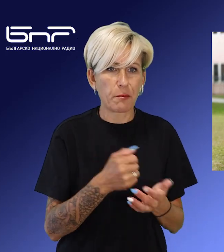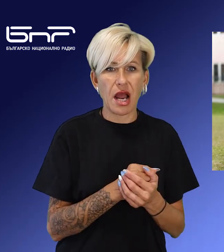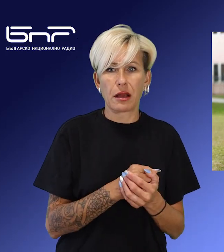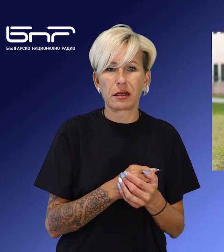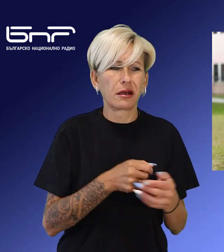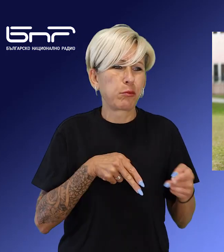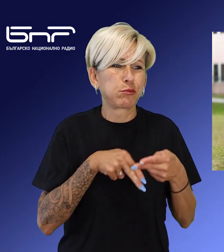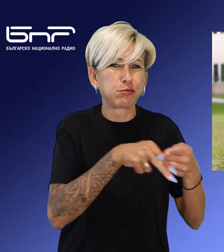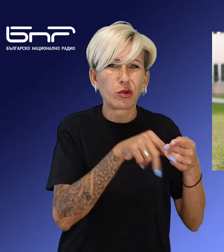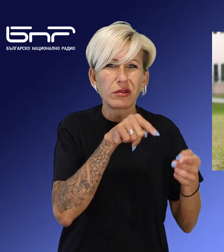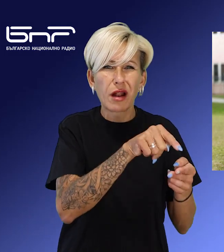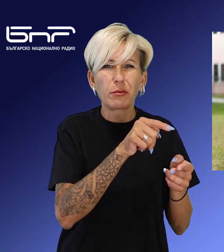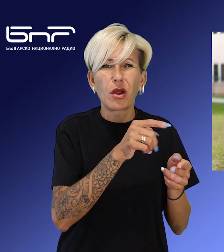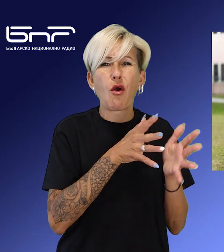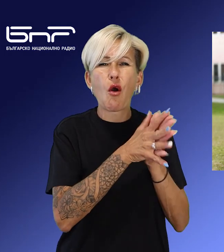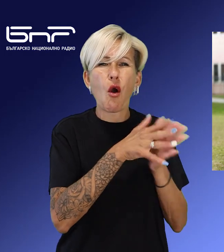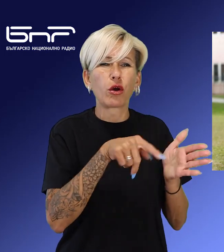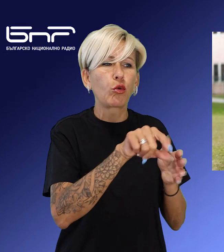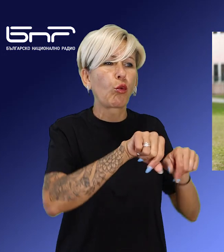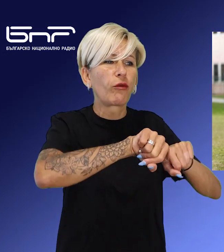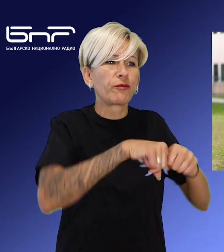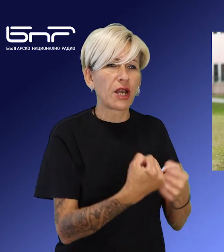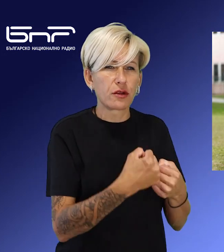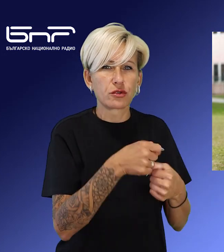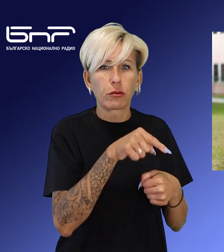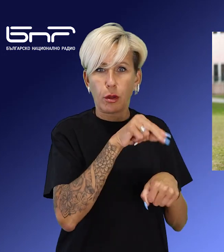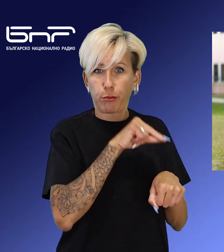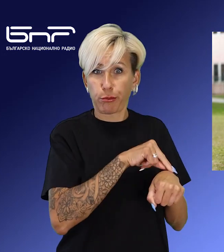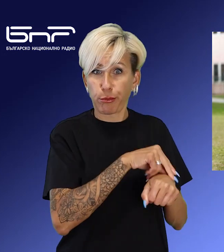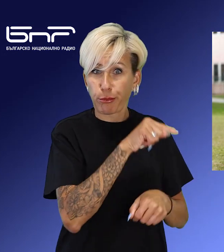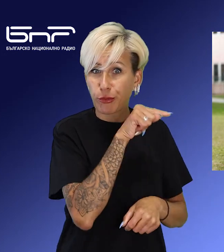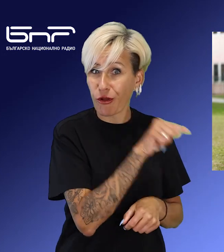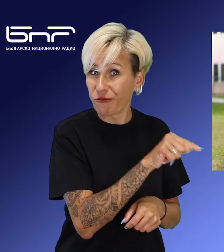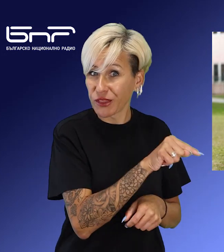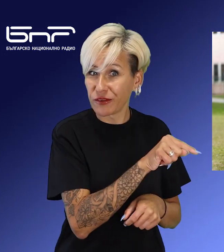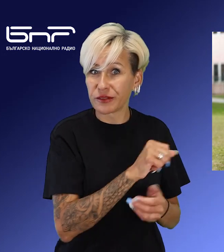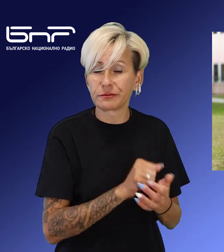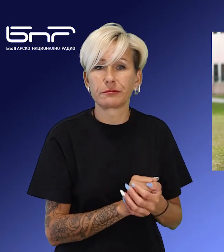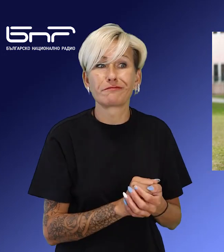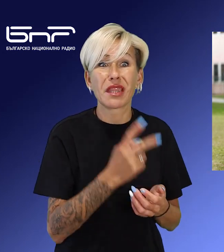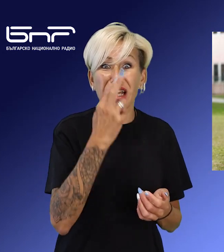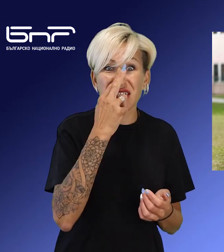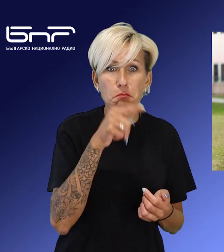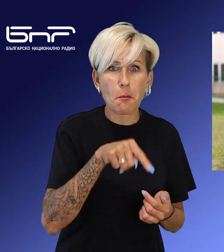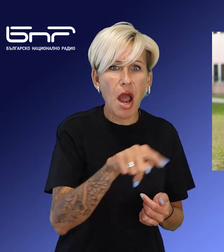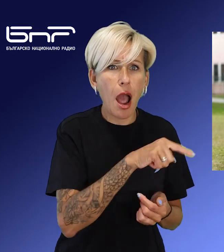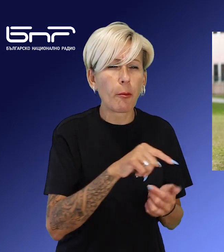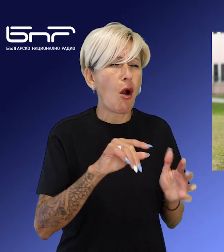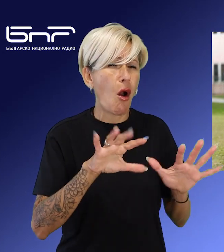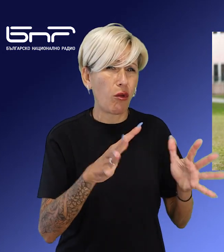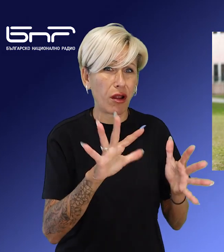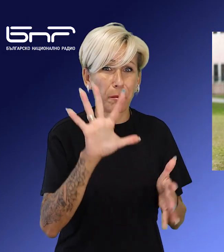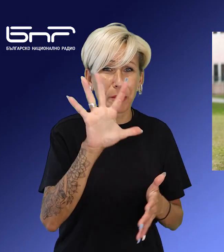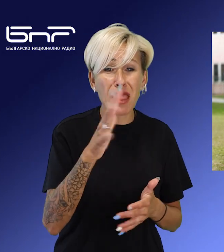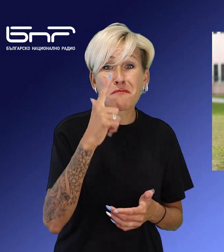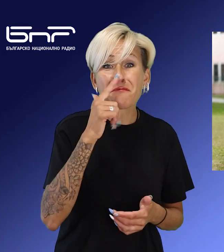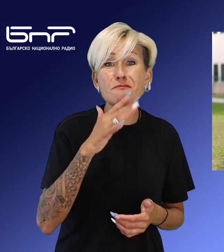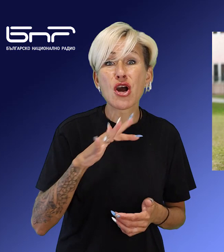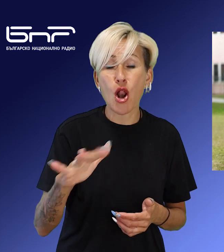с увреждания, е разбита от Пловдивската полиция и прокуратурата. Измамите са на стойност над 5 милиона лева. Подробности